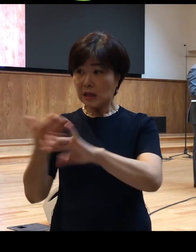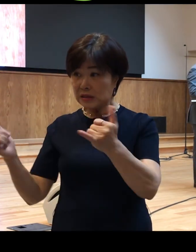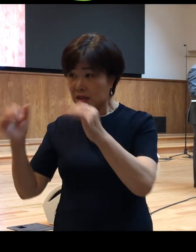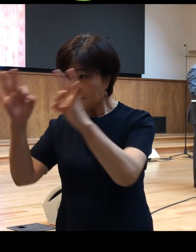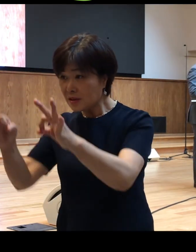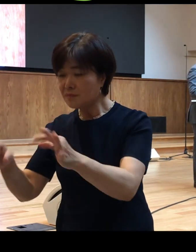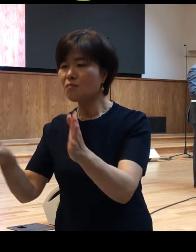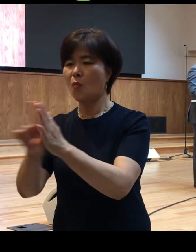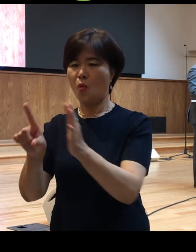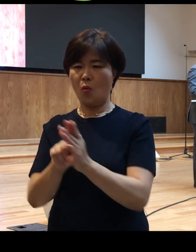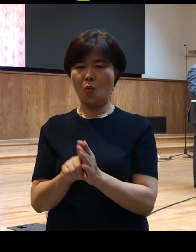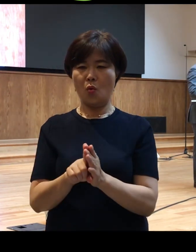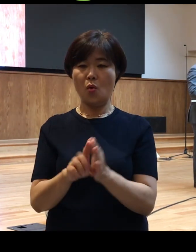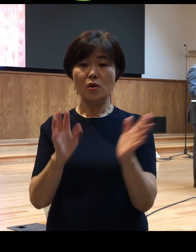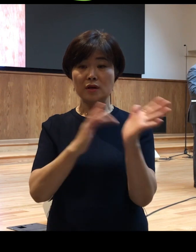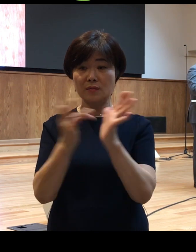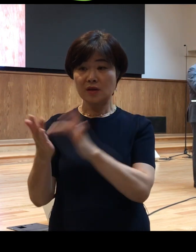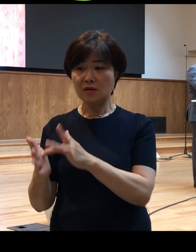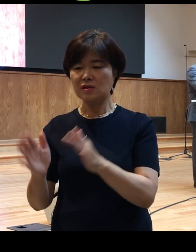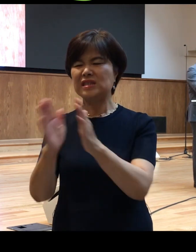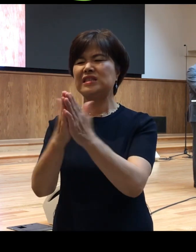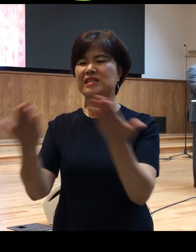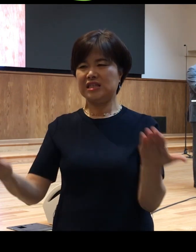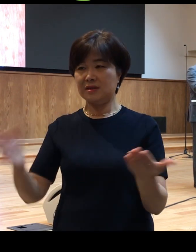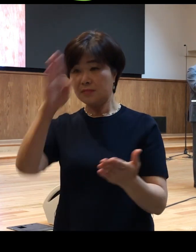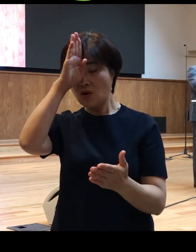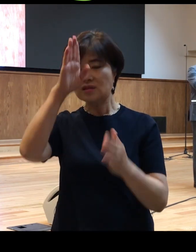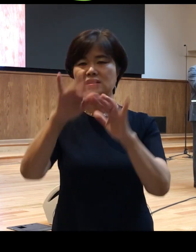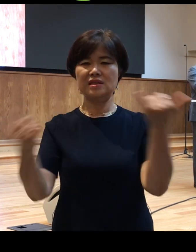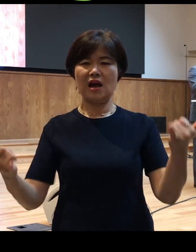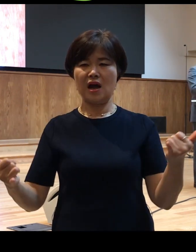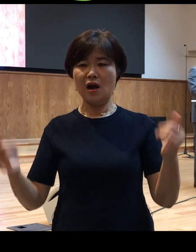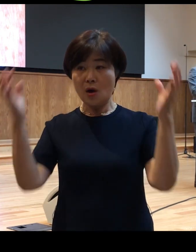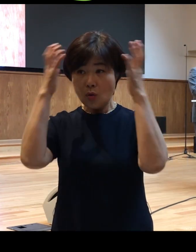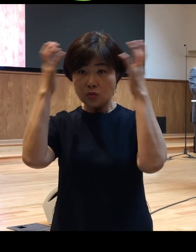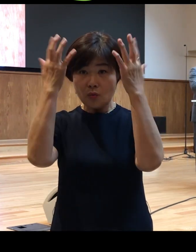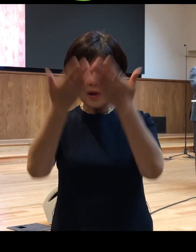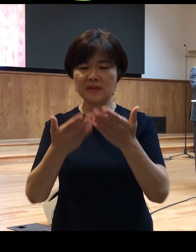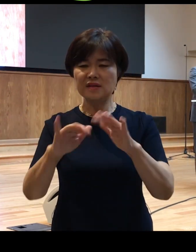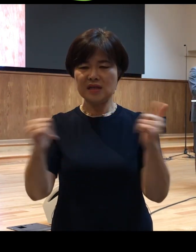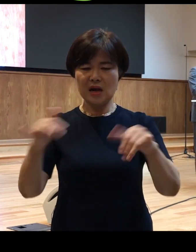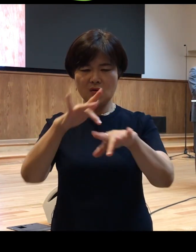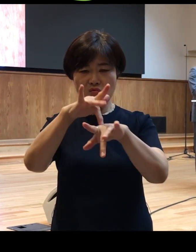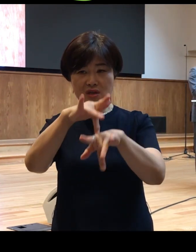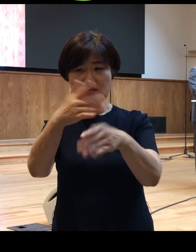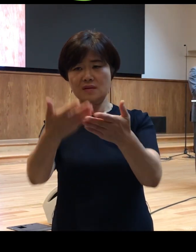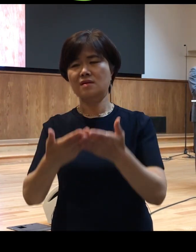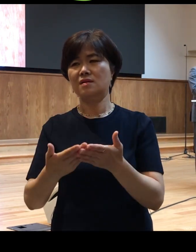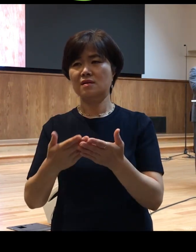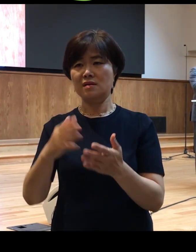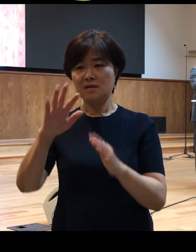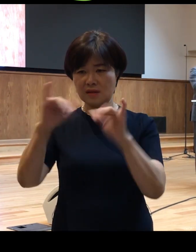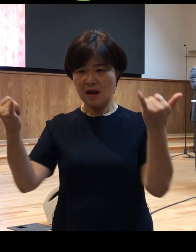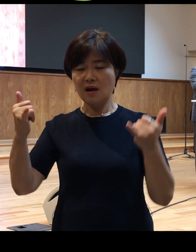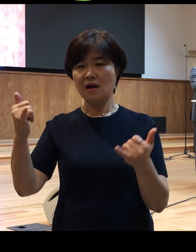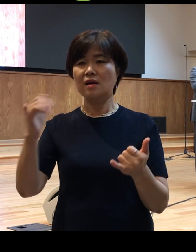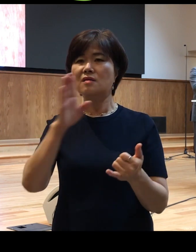예수님께서 친히 병든 자들 고통당하는 자들 귀신 들린 자들 고난 가운데 있는 자들을